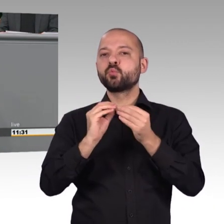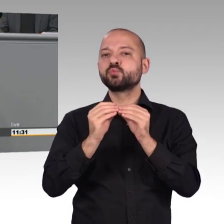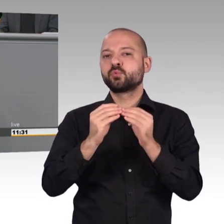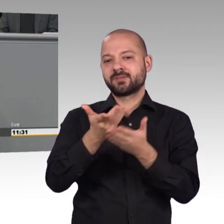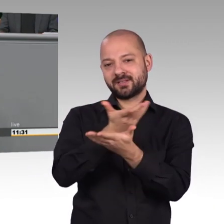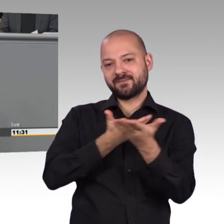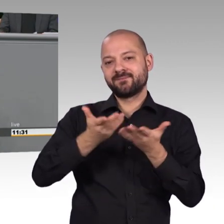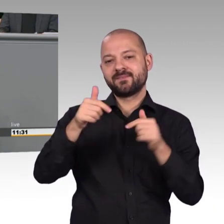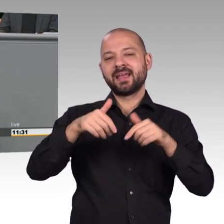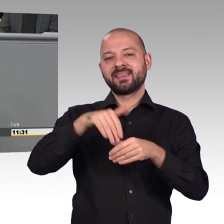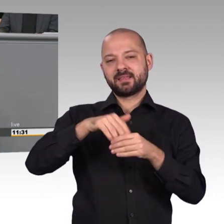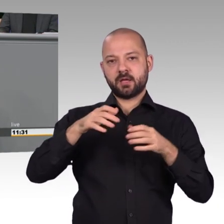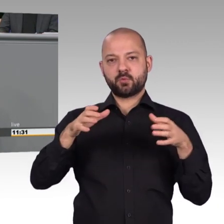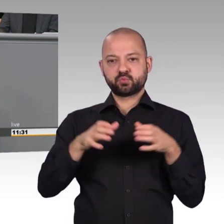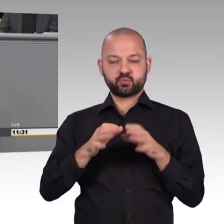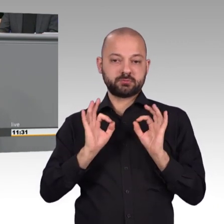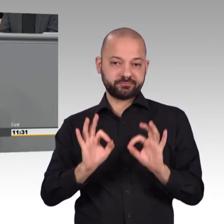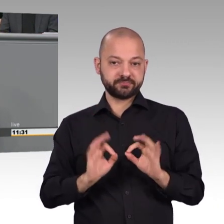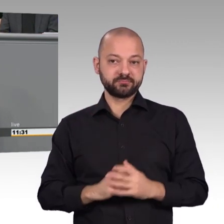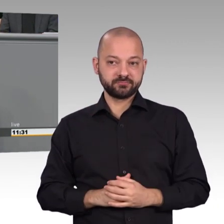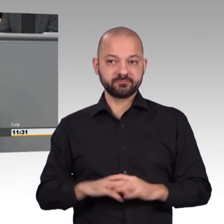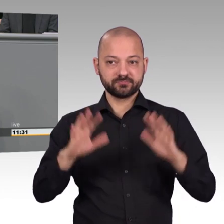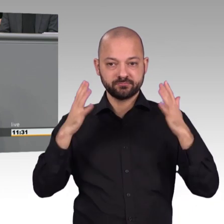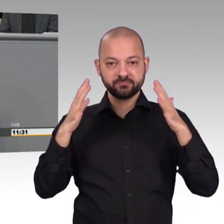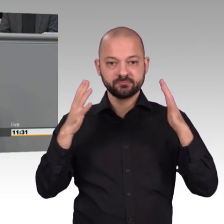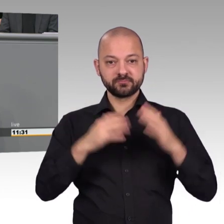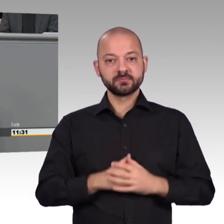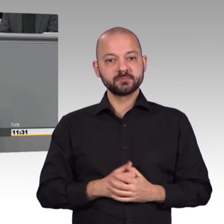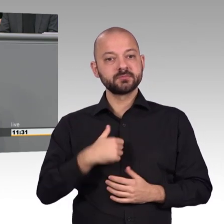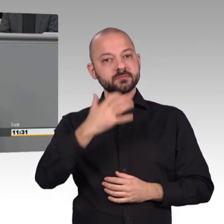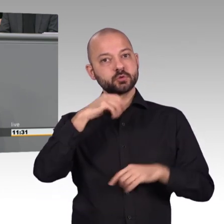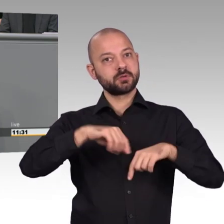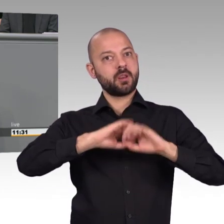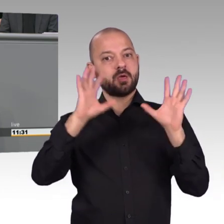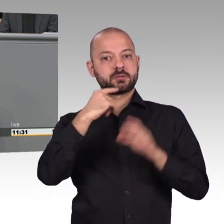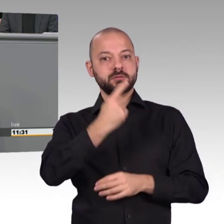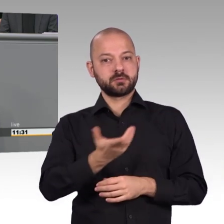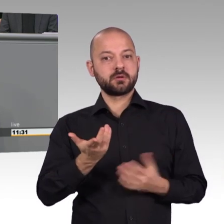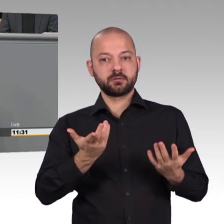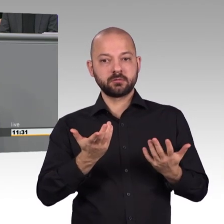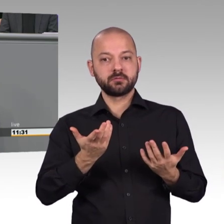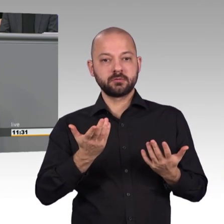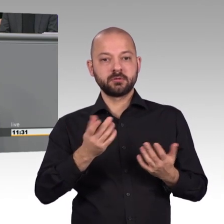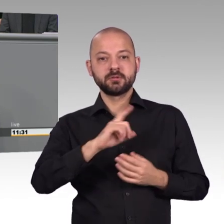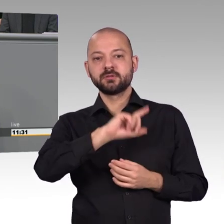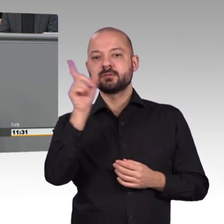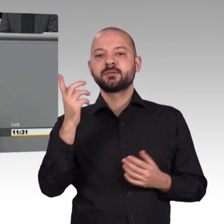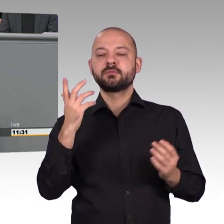werden musste. Und nun wollen wir es doch, und da ist da vielleicht der Bogenschlag zur FDP, die sich, also der